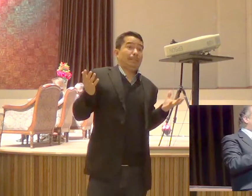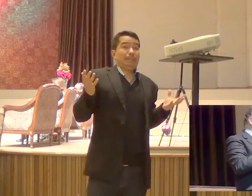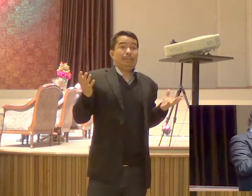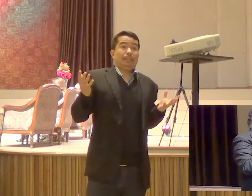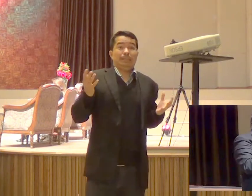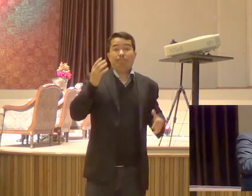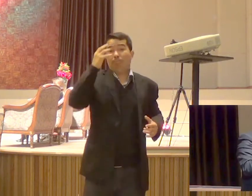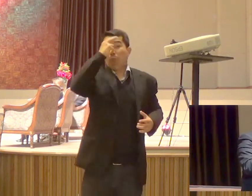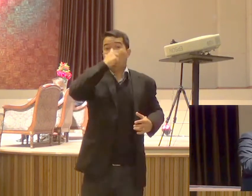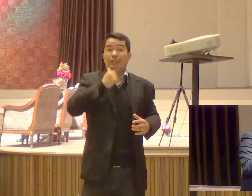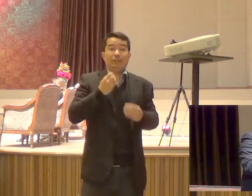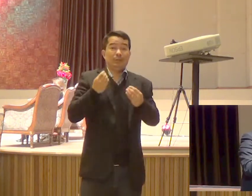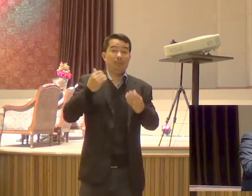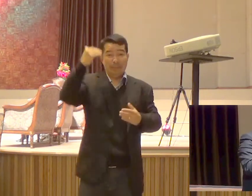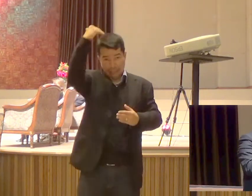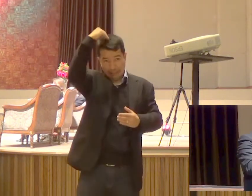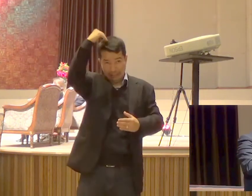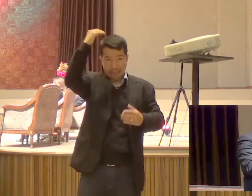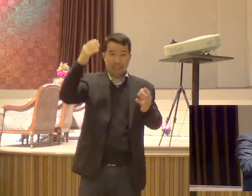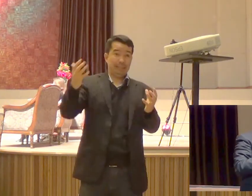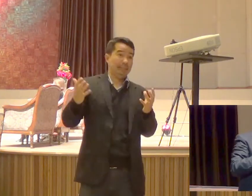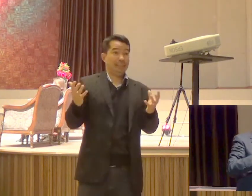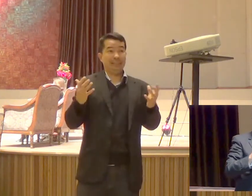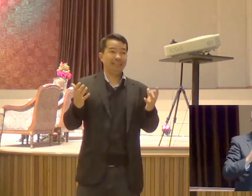Uma ovelha É ovelha